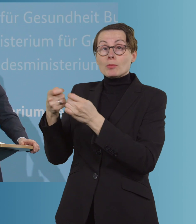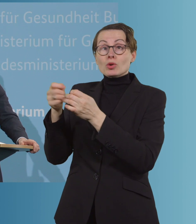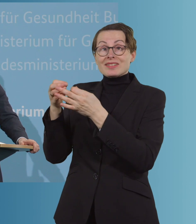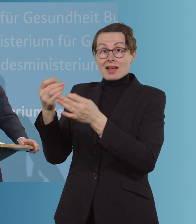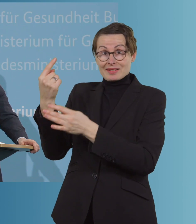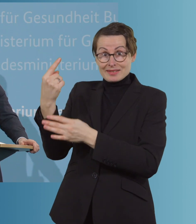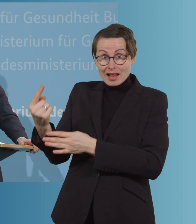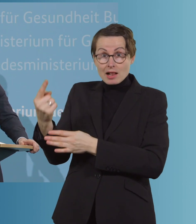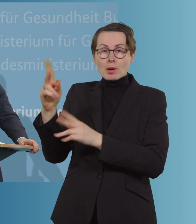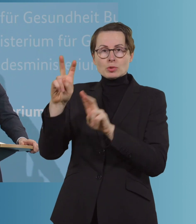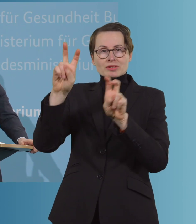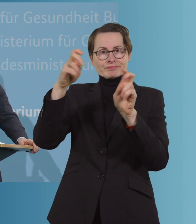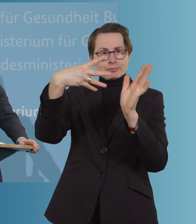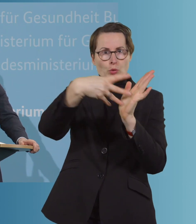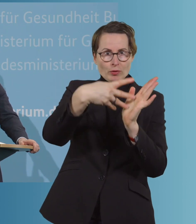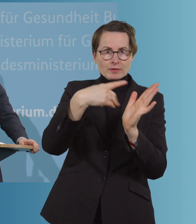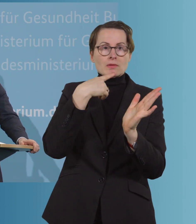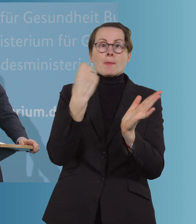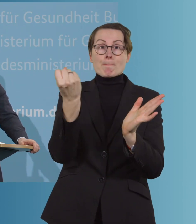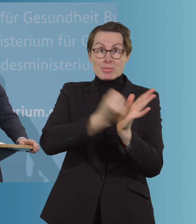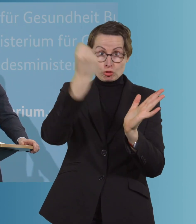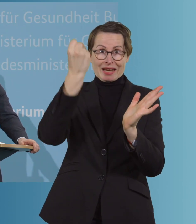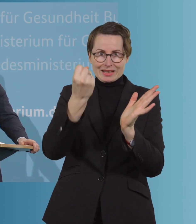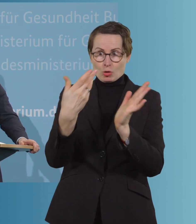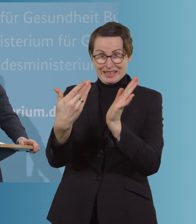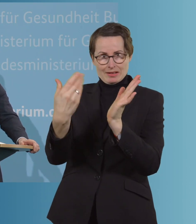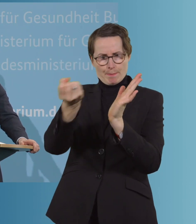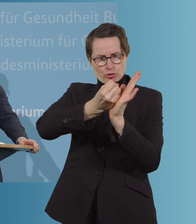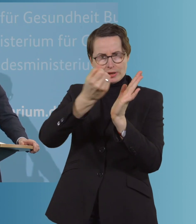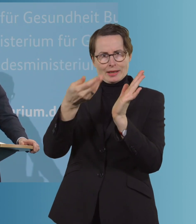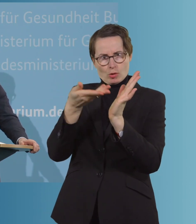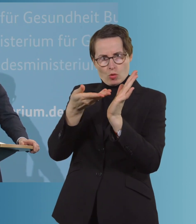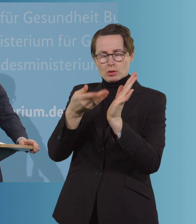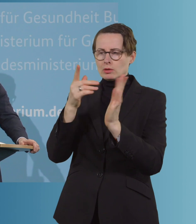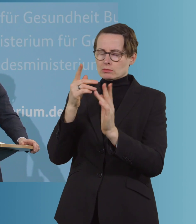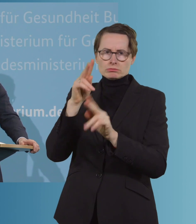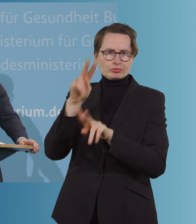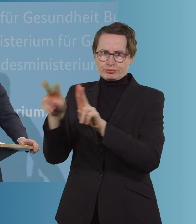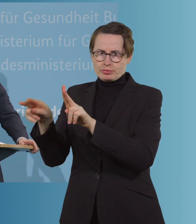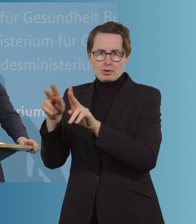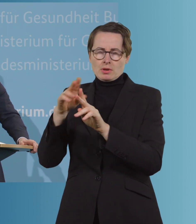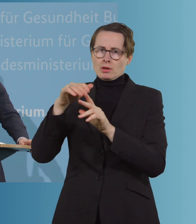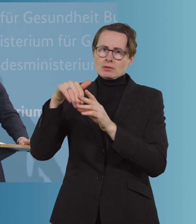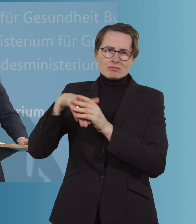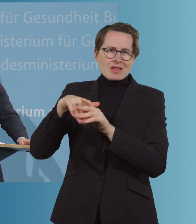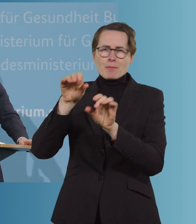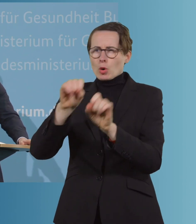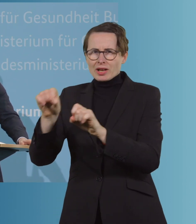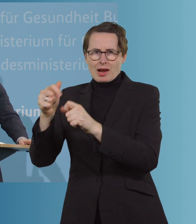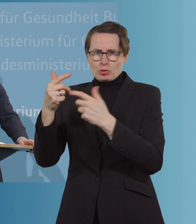werden muss, ist verbunden mit einer ganzen Reihe von Möglichkeiten, nicht nur, aber insbesondere auch für uns hier im Bundesministerium für